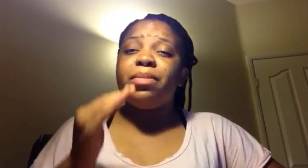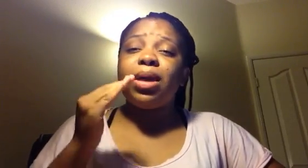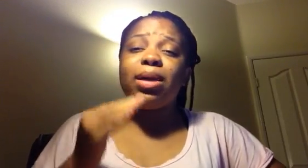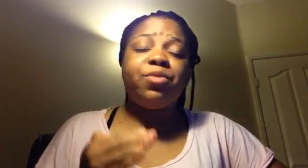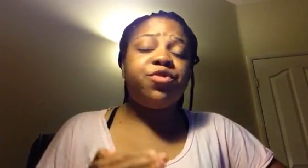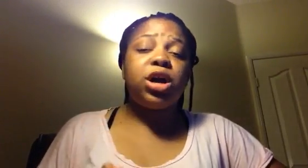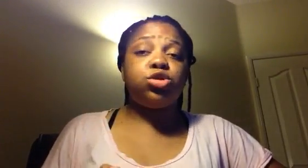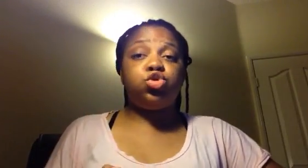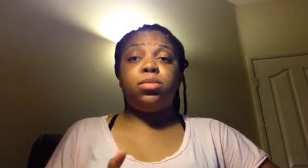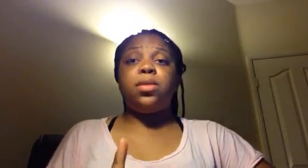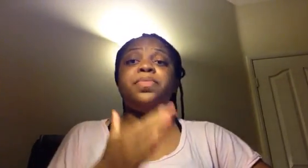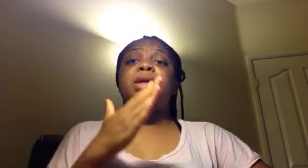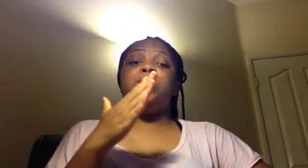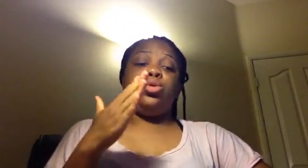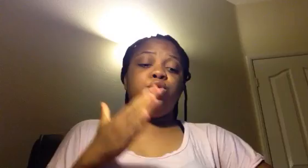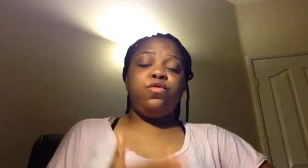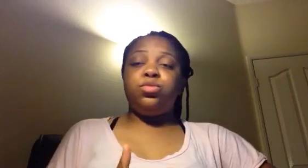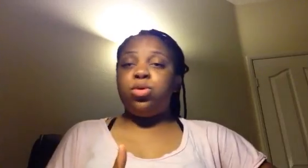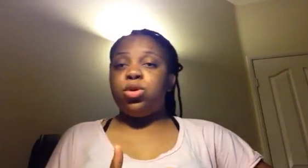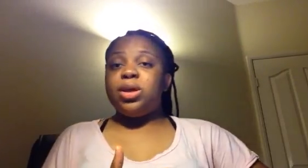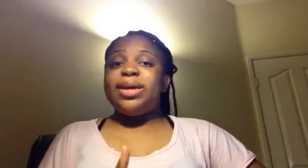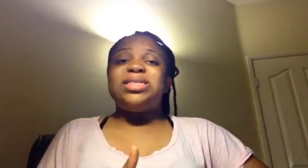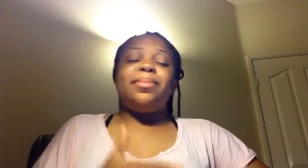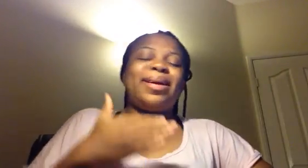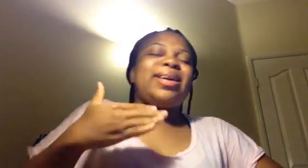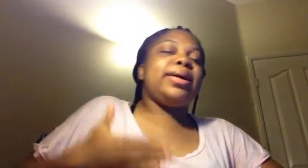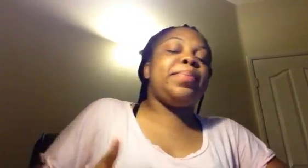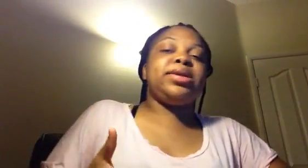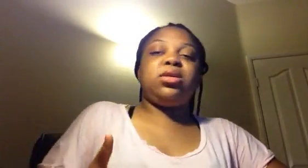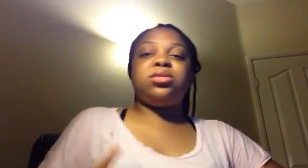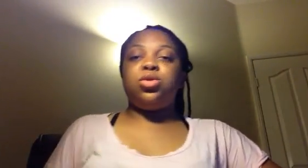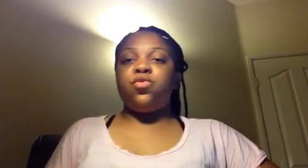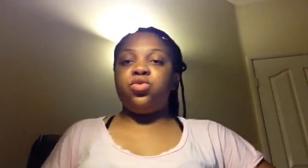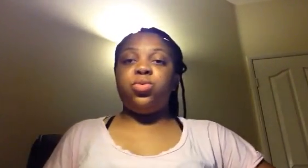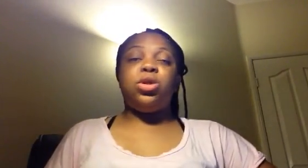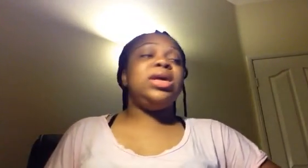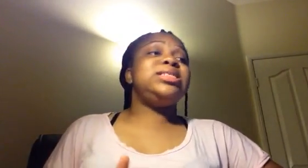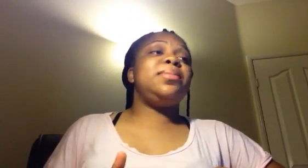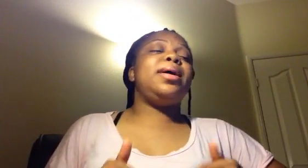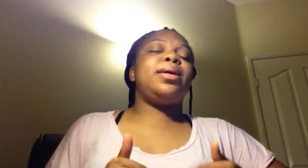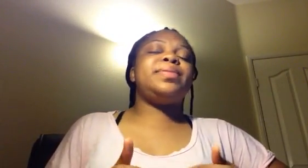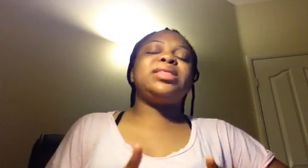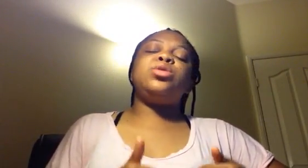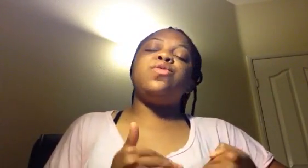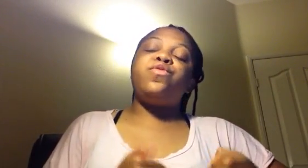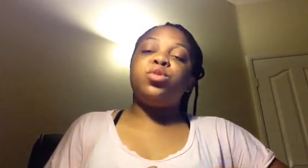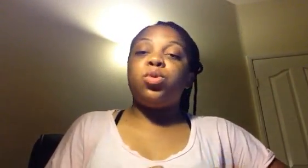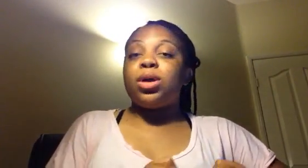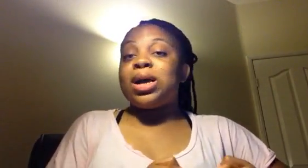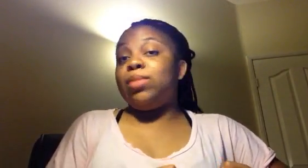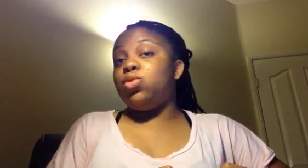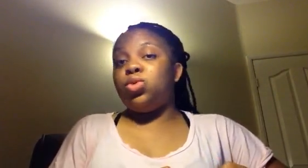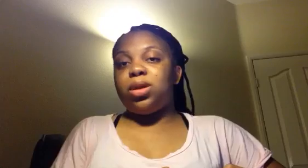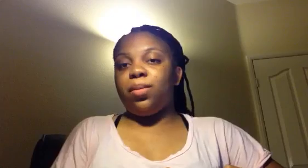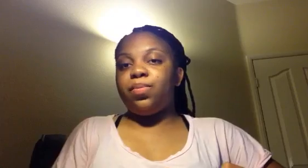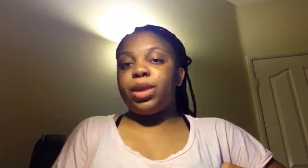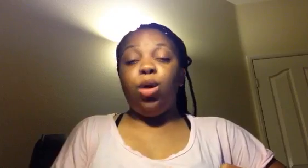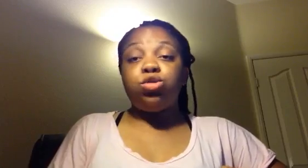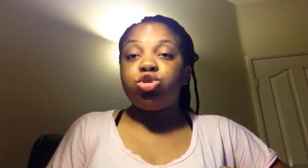aimaient franchement le football. Ils aimaient représenter le football. Ils aimaient représenter le football camerounais. Aujourd